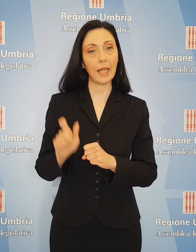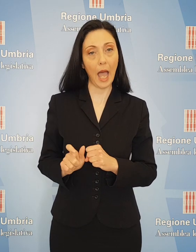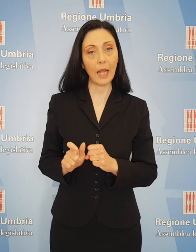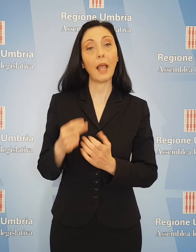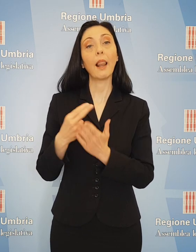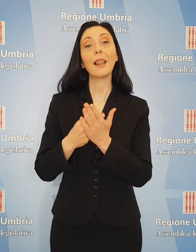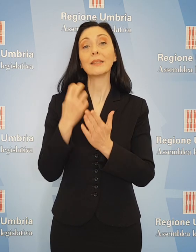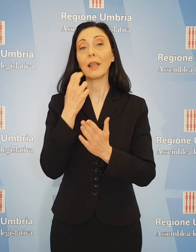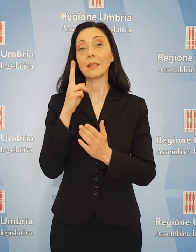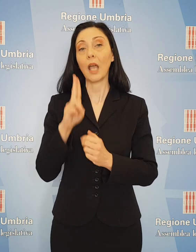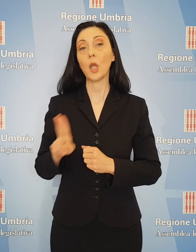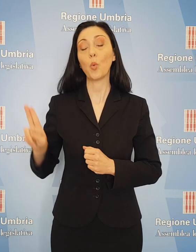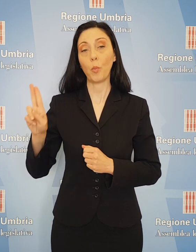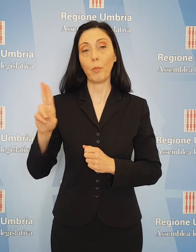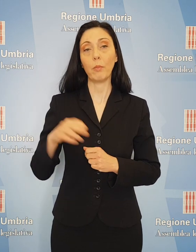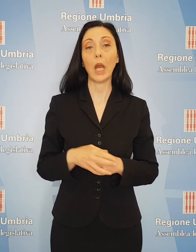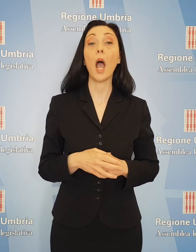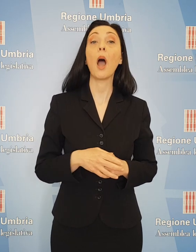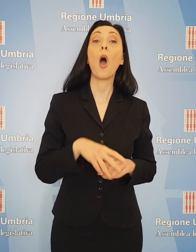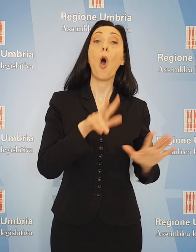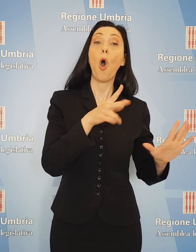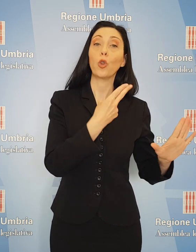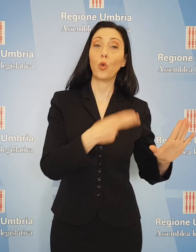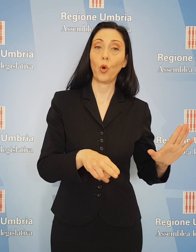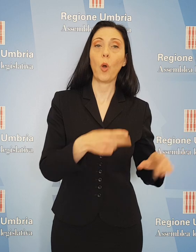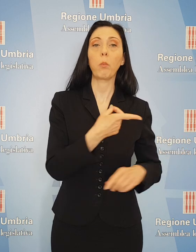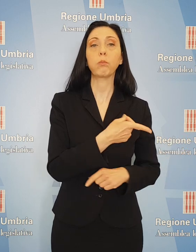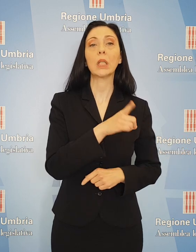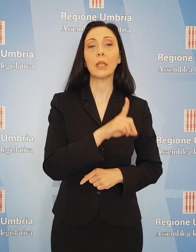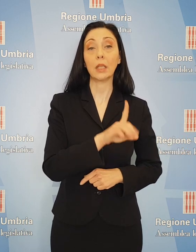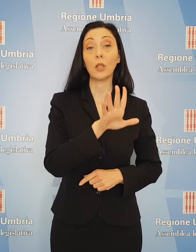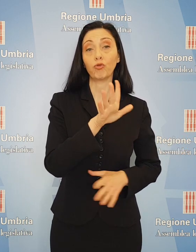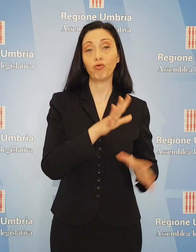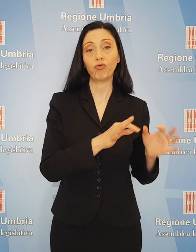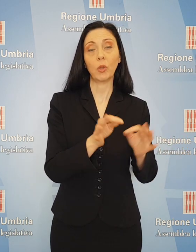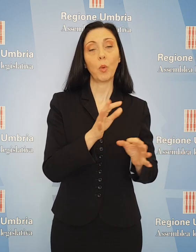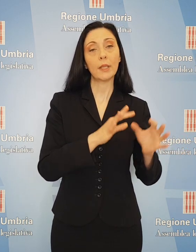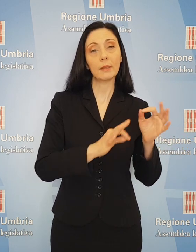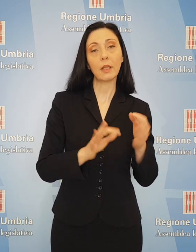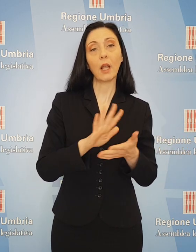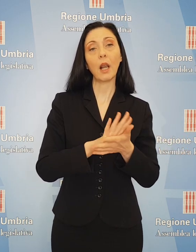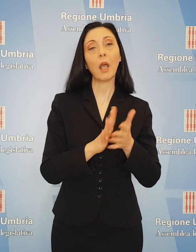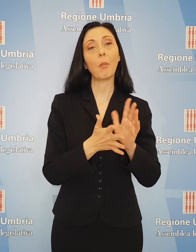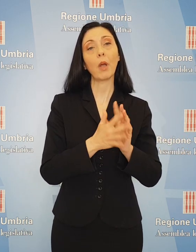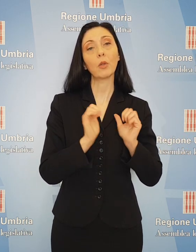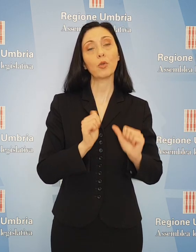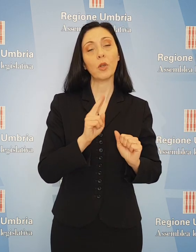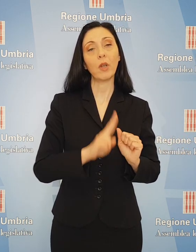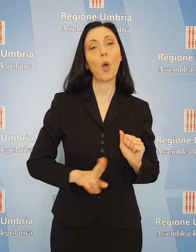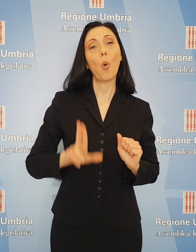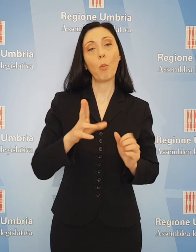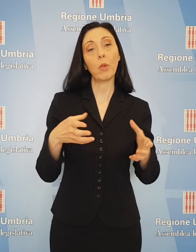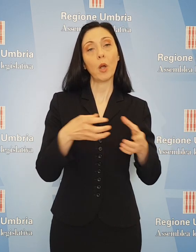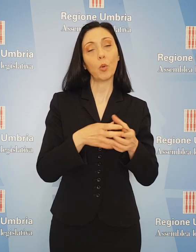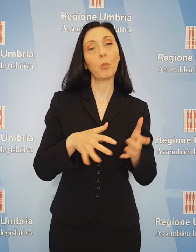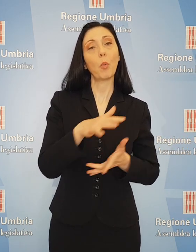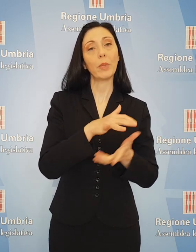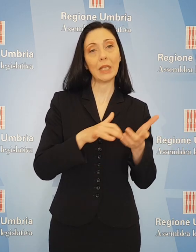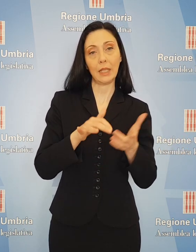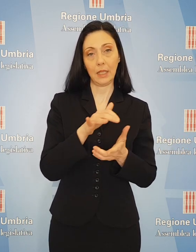lista Tesei per l'Umbria, 8 no di Partito Democratico, Movimento 5 Stelle, Patto Civico per l'Umbria e Gruppo Misto, la manovra